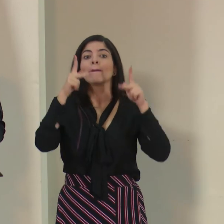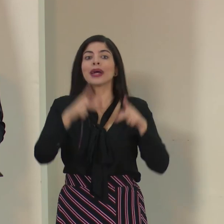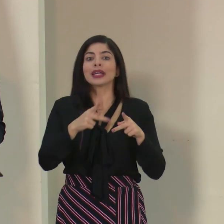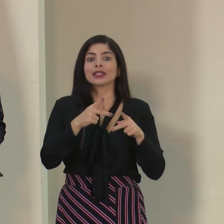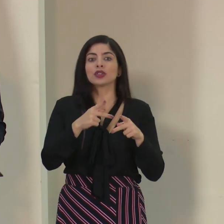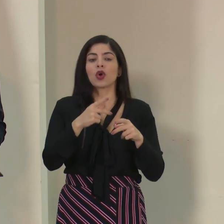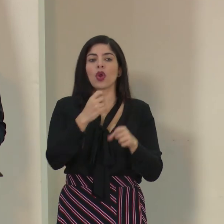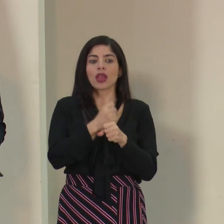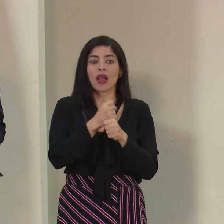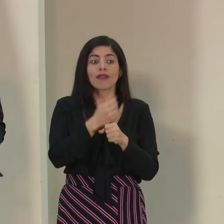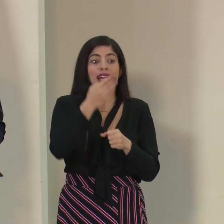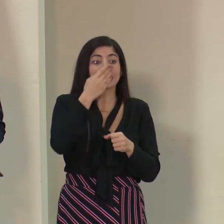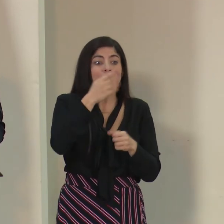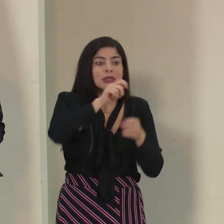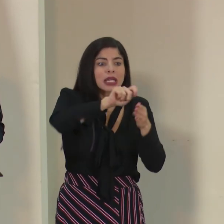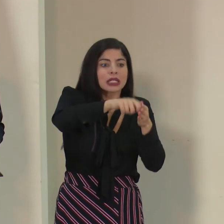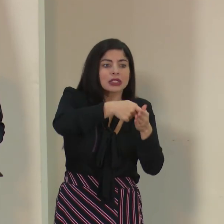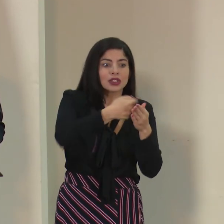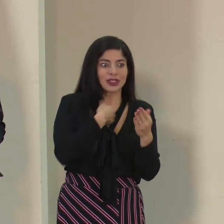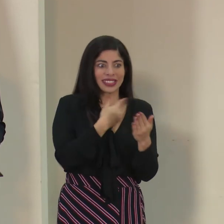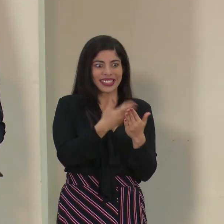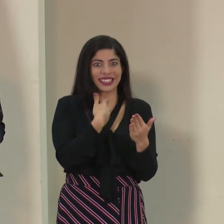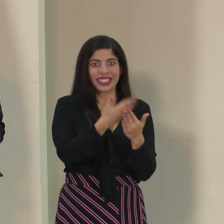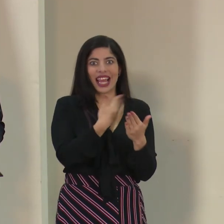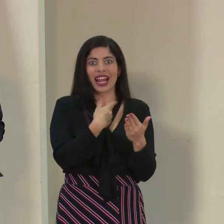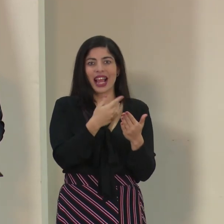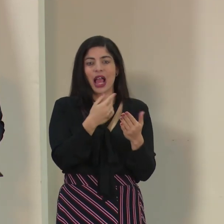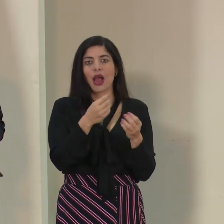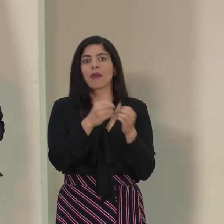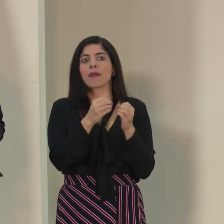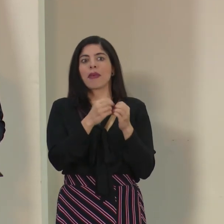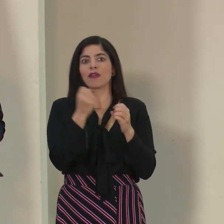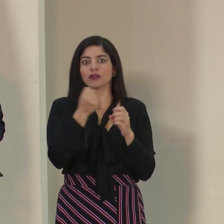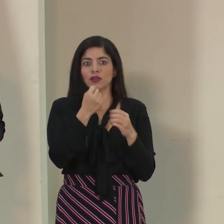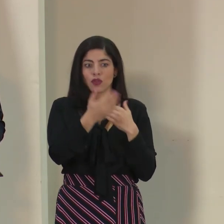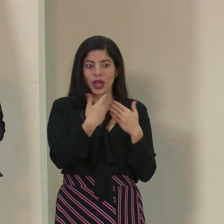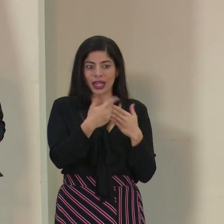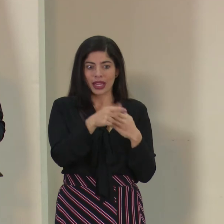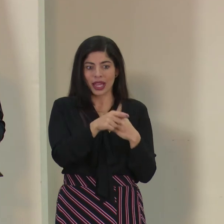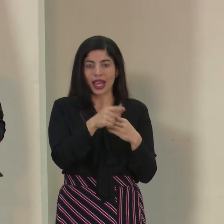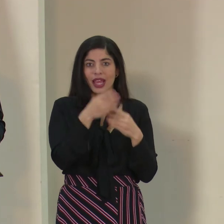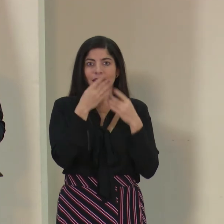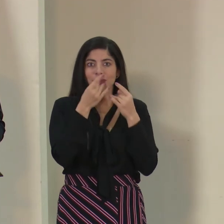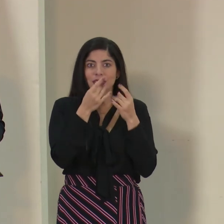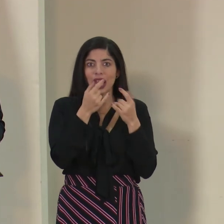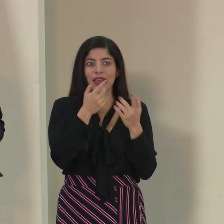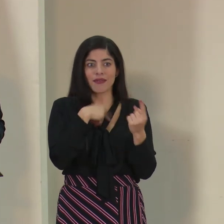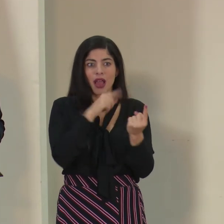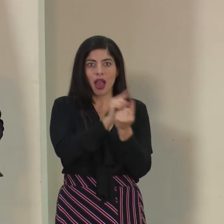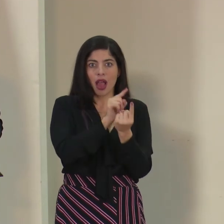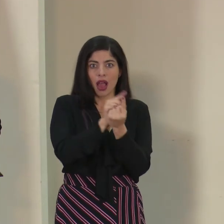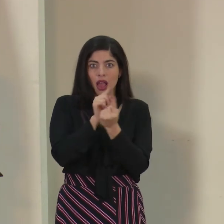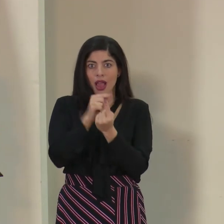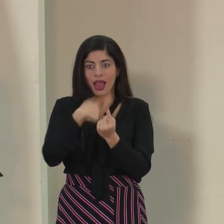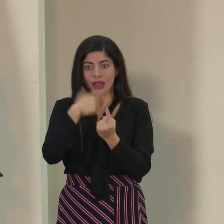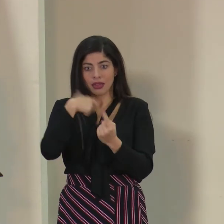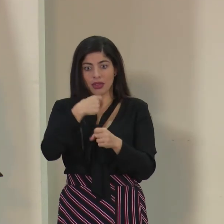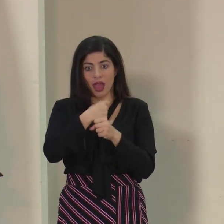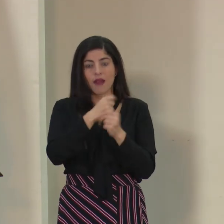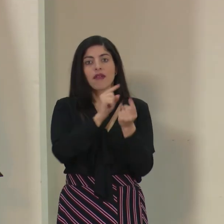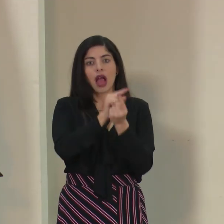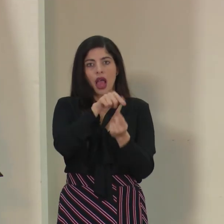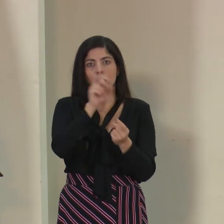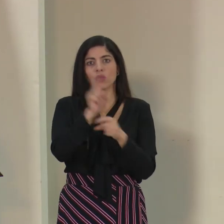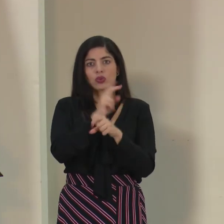va a tomar muestras respiratorias, que ya va a estar mucho más expuesto en una manera más intensa a los fluidos de saliva. Pero es para hacer esa aclaración, porque sí era